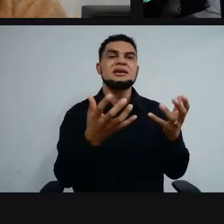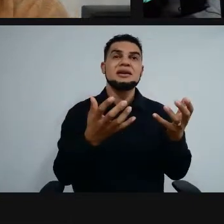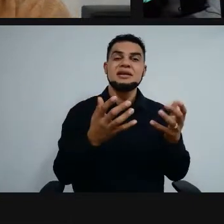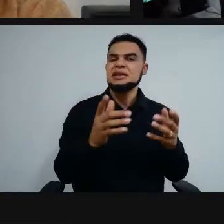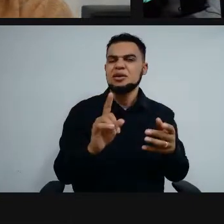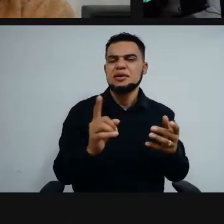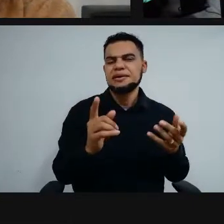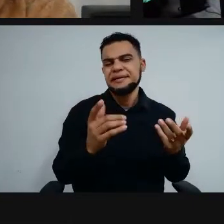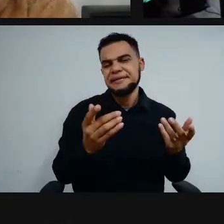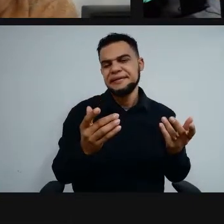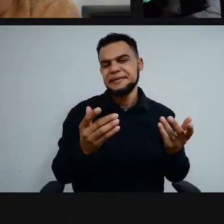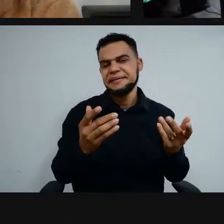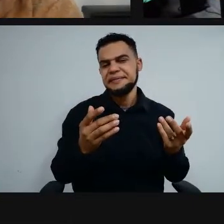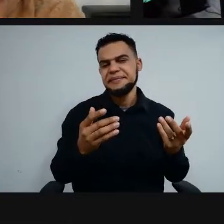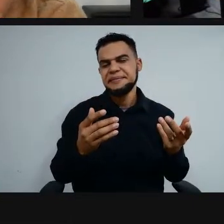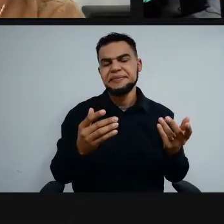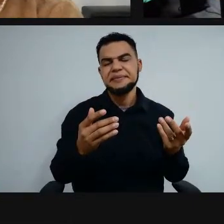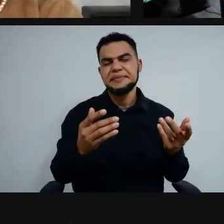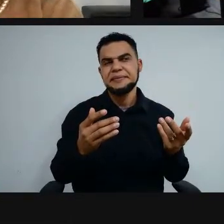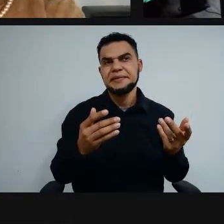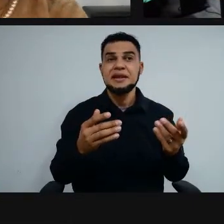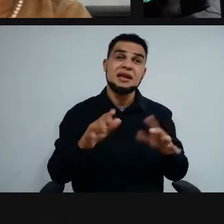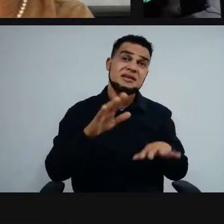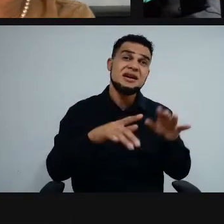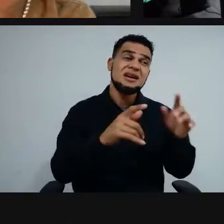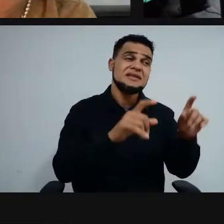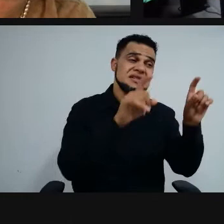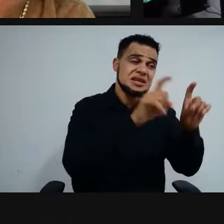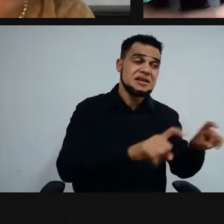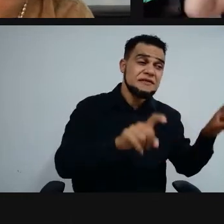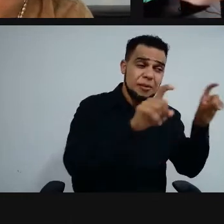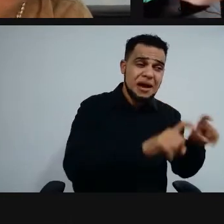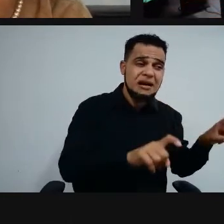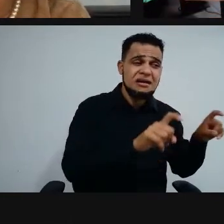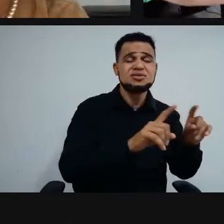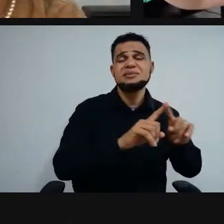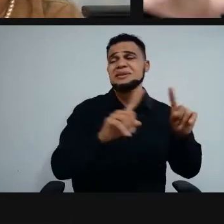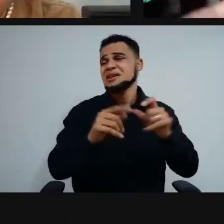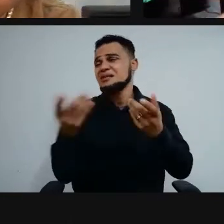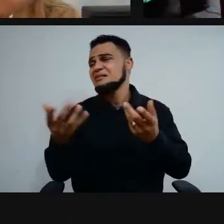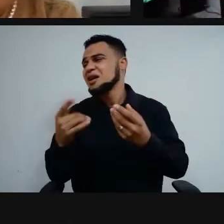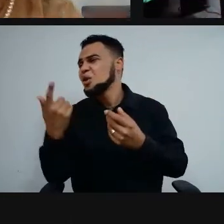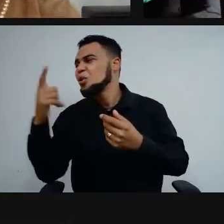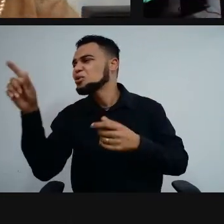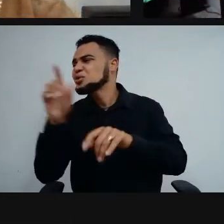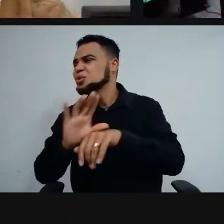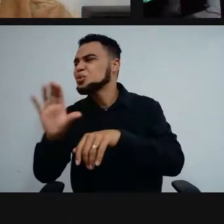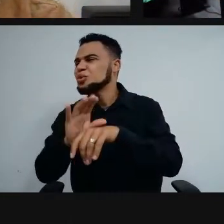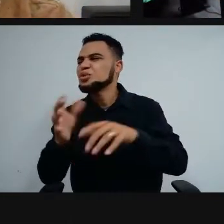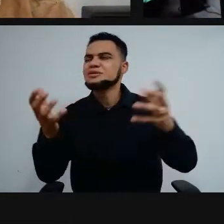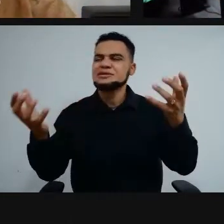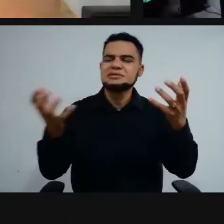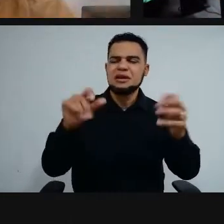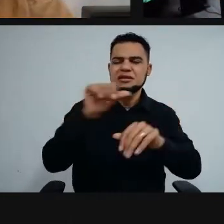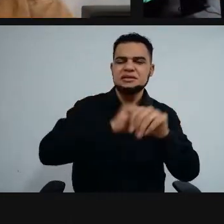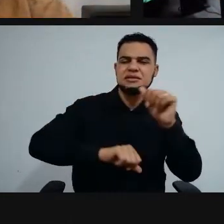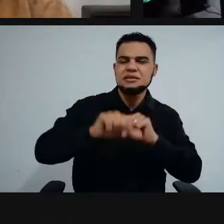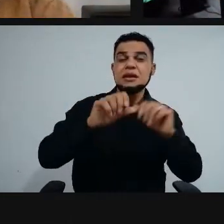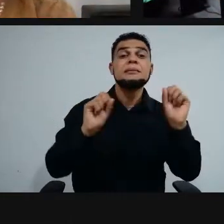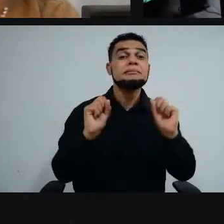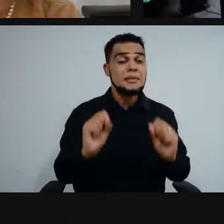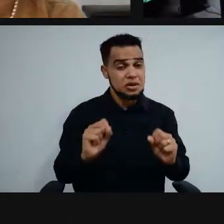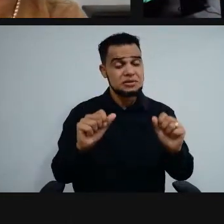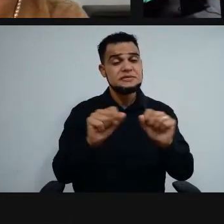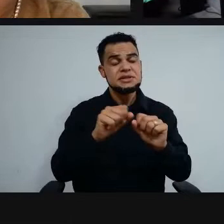informática, mas agora quero fazer um curso de agropecuária, quero alterar. Você pode fazer isso, solicita essa